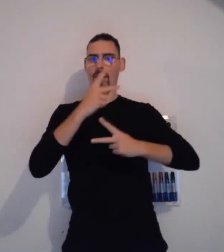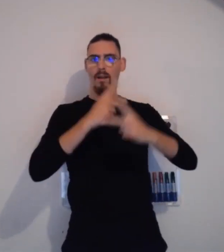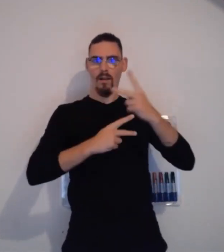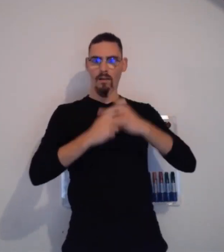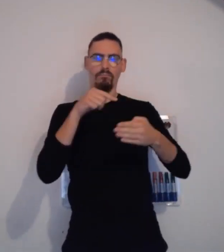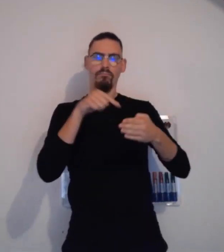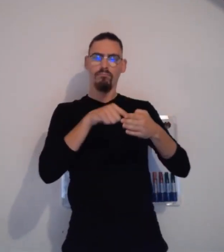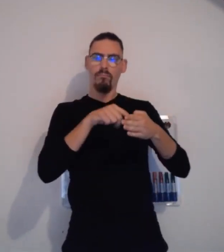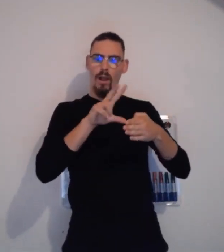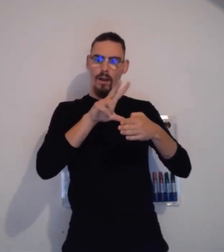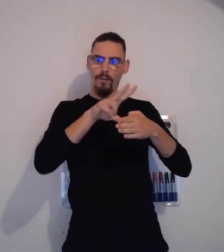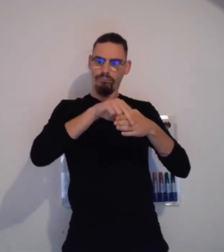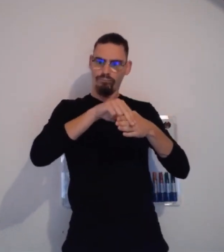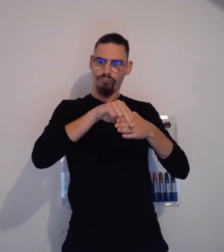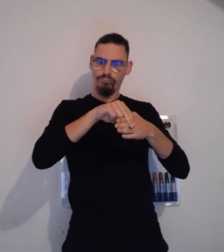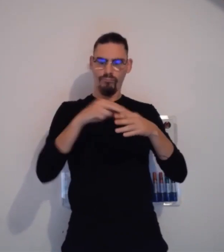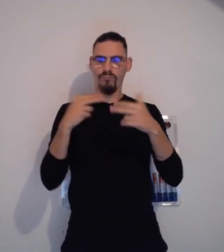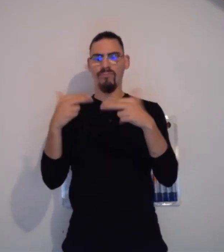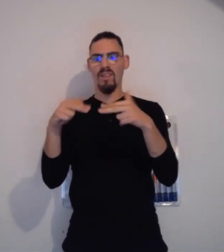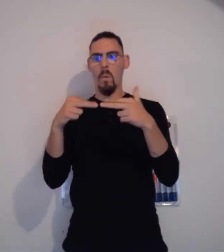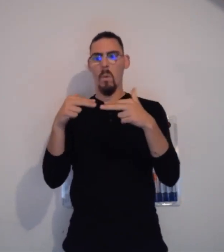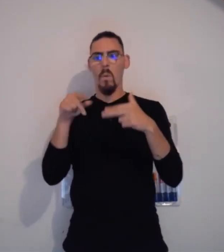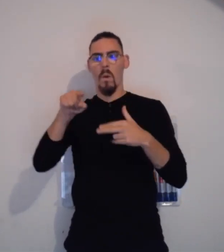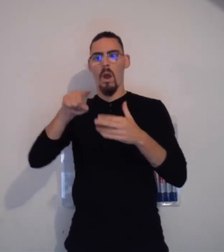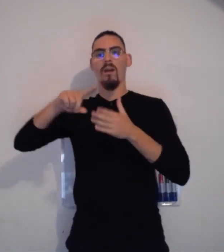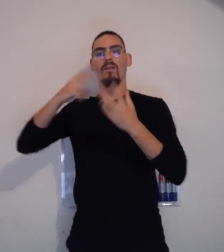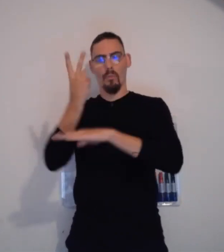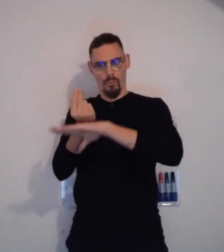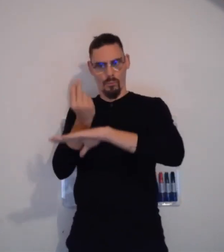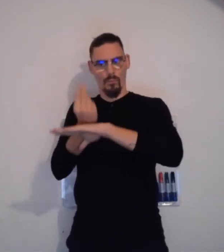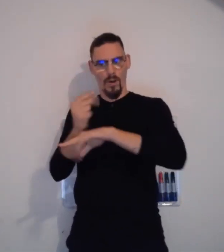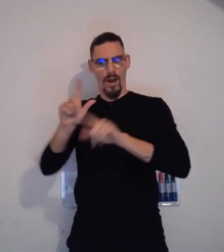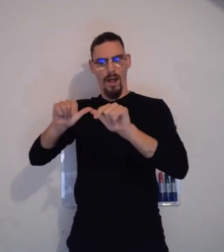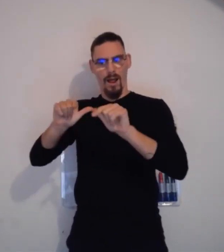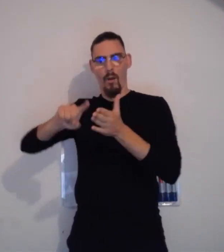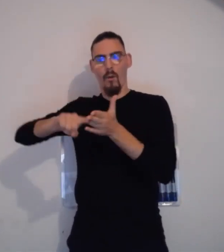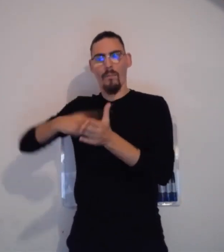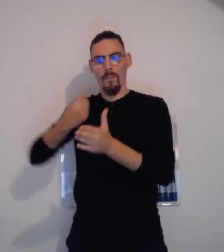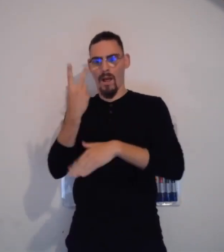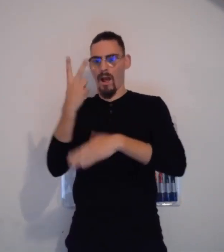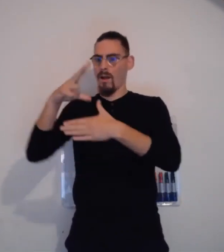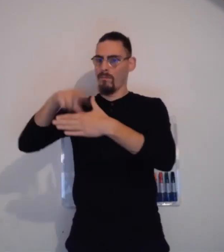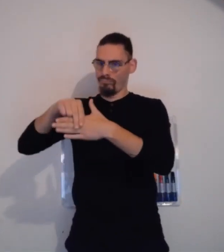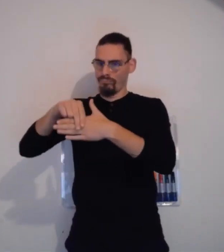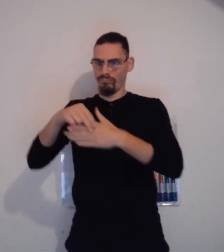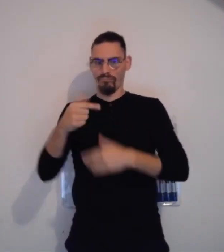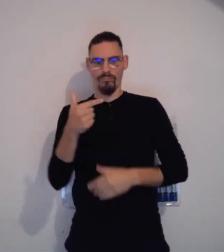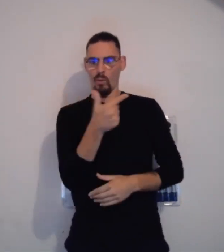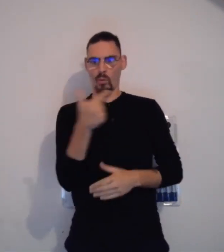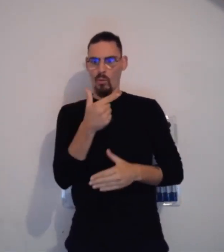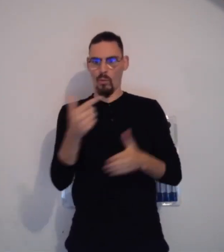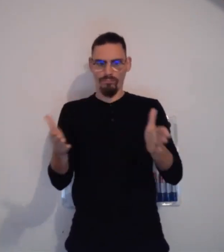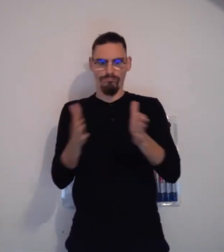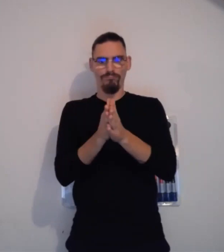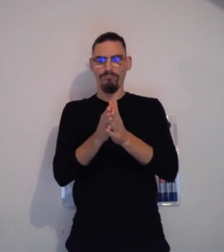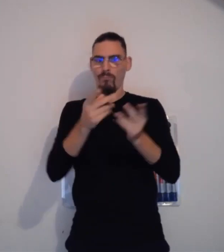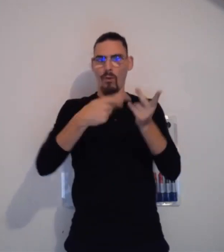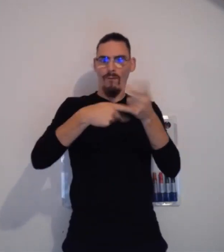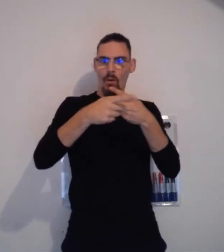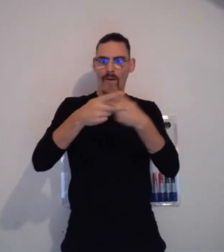Et également, pendant cette sensibilisation, moi, j'ai préparé à côté de ça un PowerPoint. Donc si besoin, sera